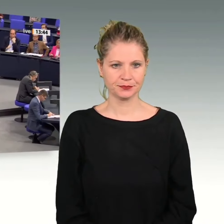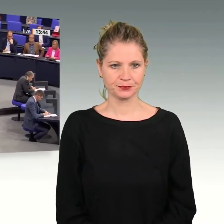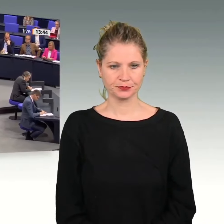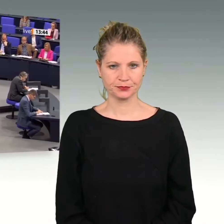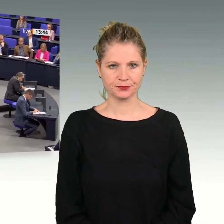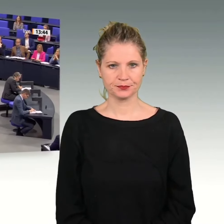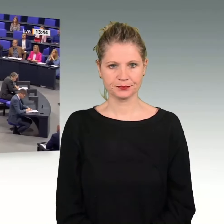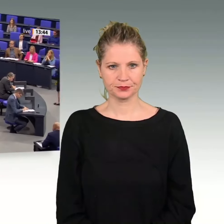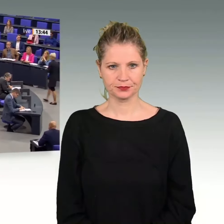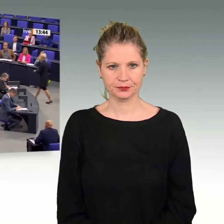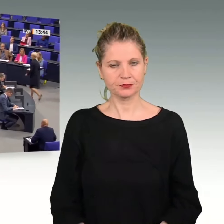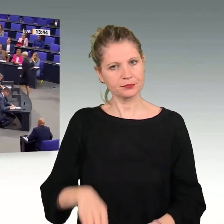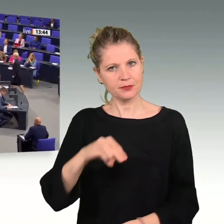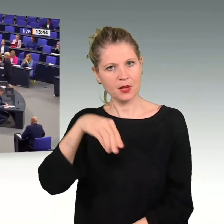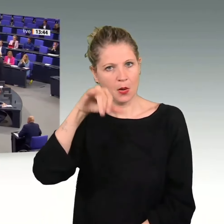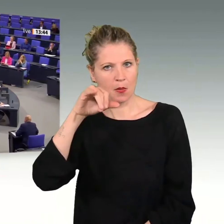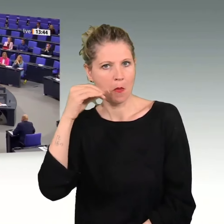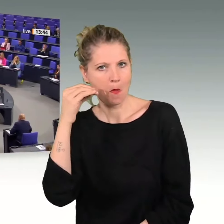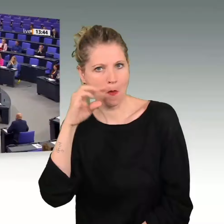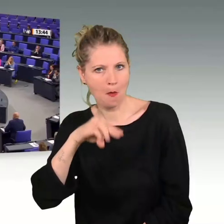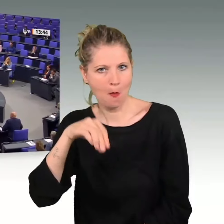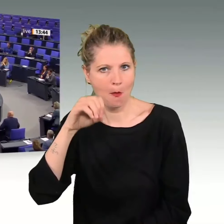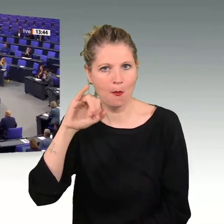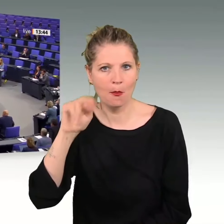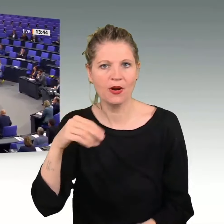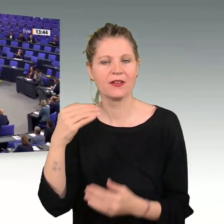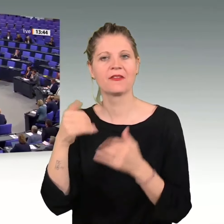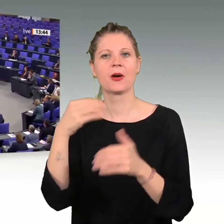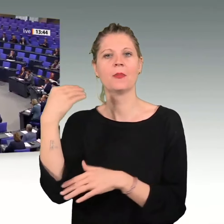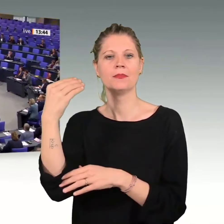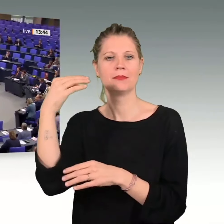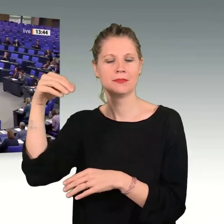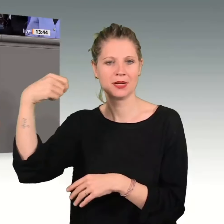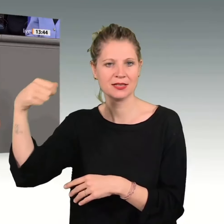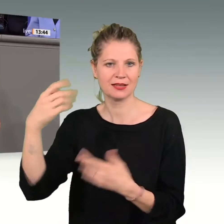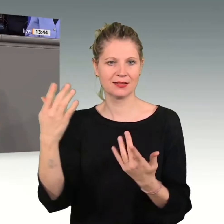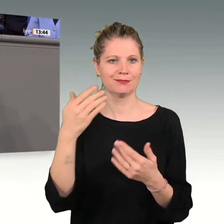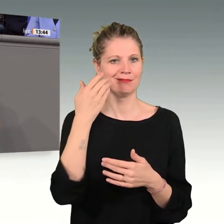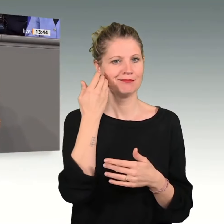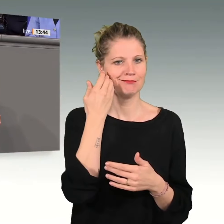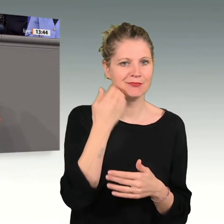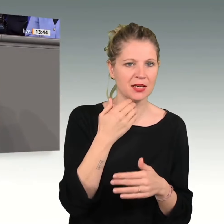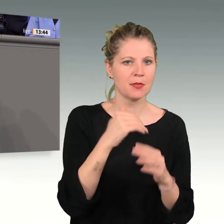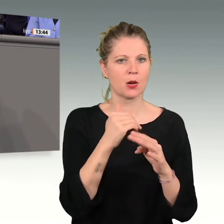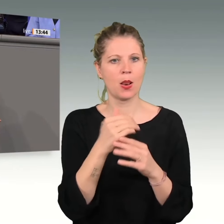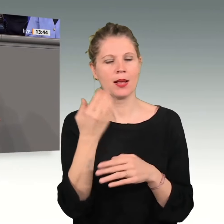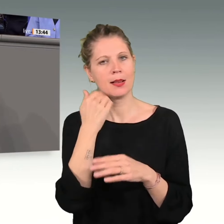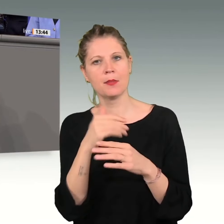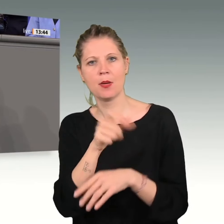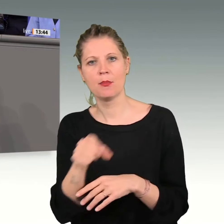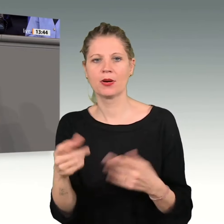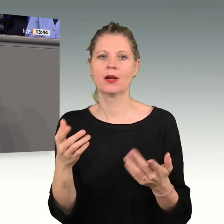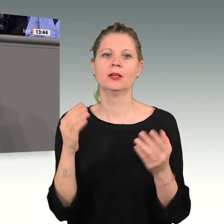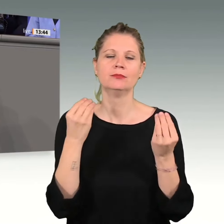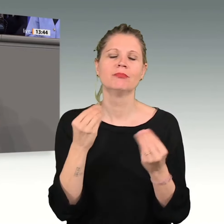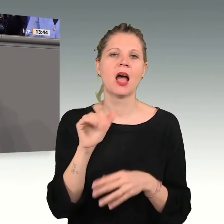Moin, Frau Präsidentin! Liebe Kolleginnen und Kollegen! Liebe Bürgerinnen und Bürger! Die AfD will uns mal wieder Wirtschaft erklären, uns Öl- und Gasschmackhaft machen und